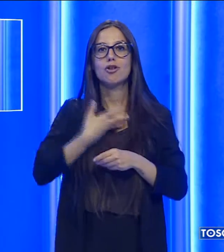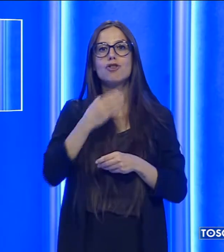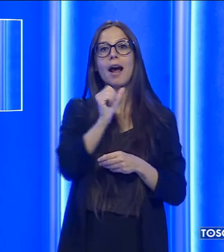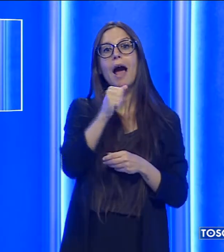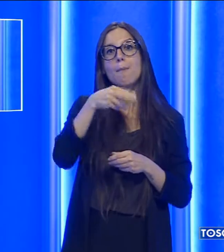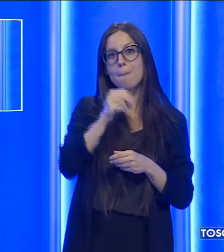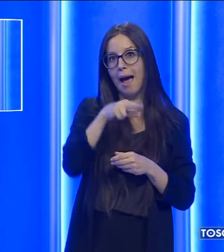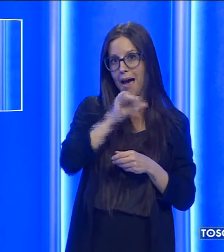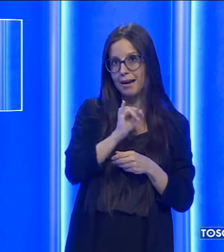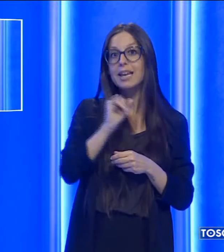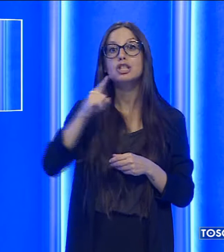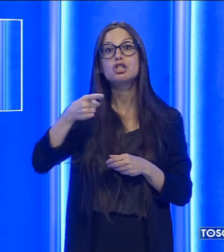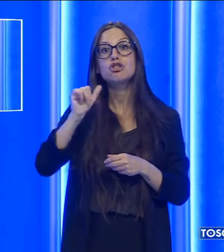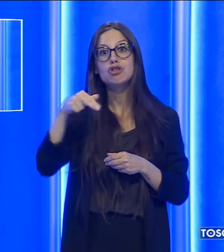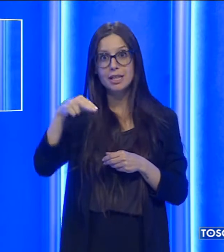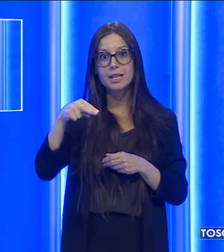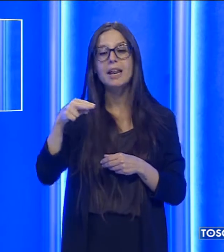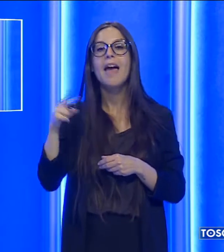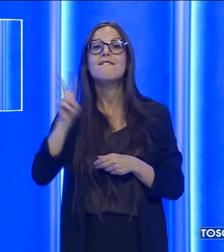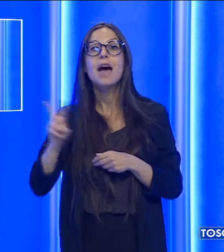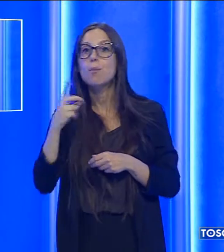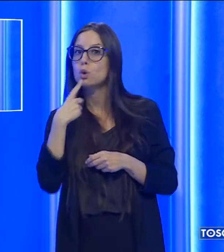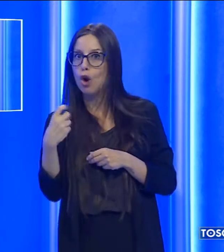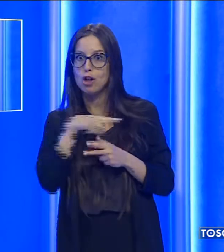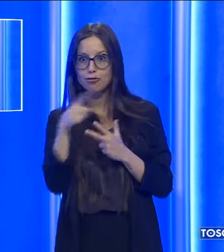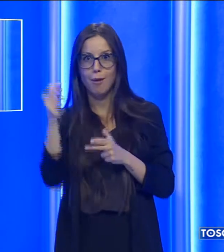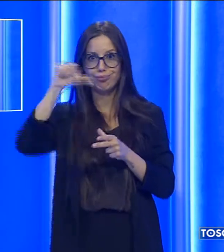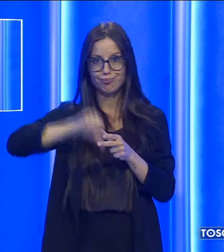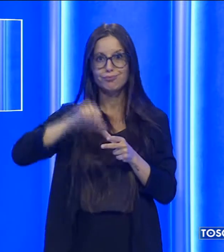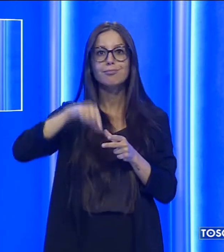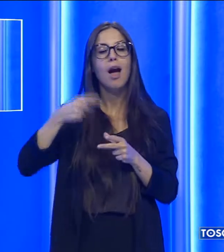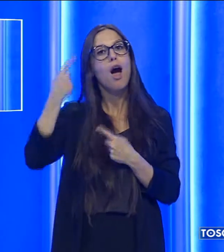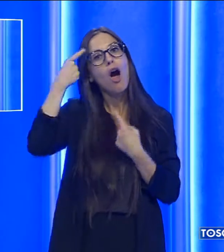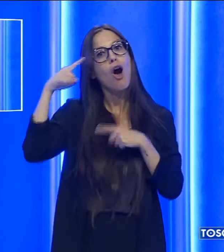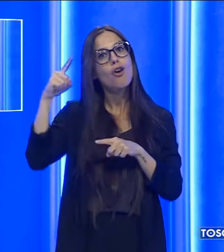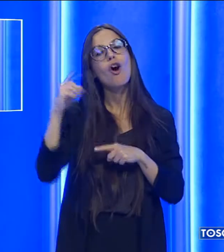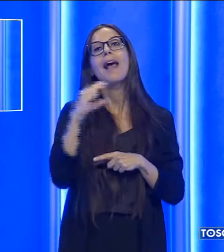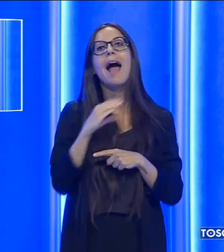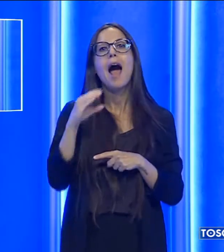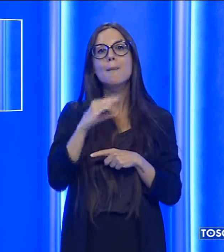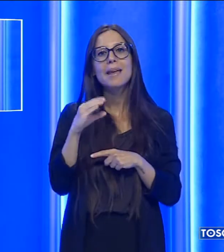Rosso e Gin in onore del conte Camillo Negroni.